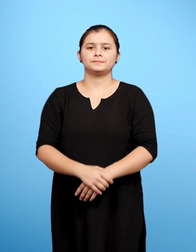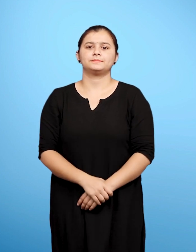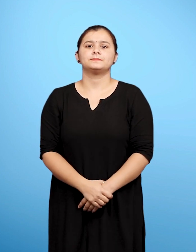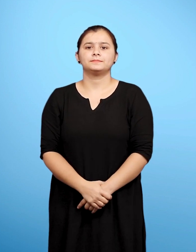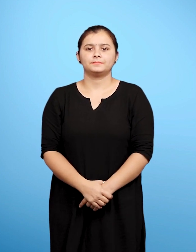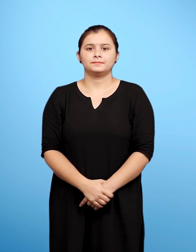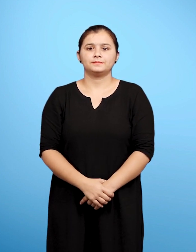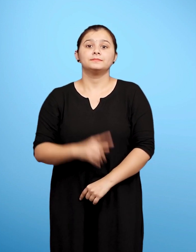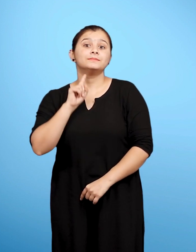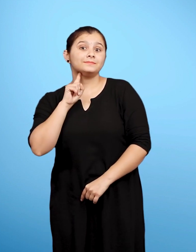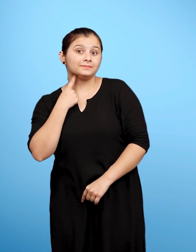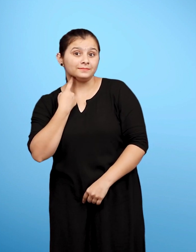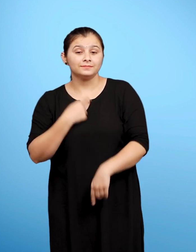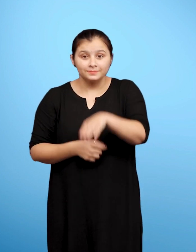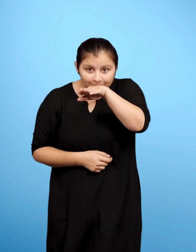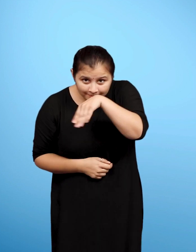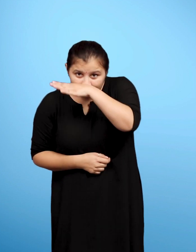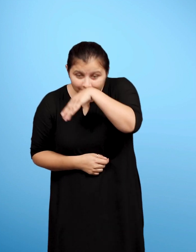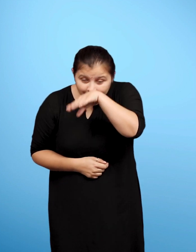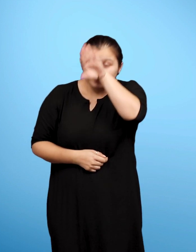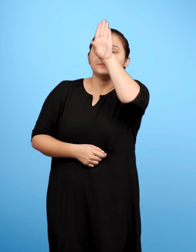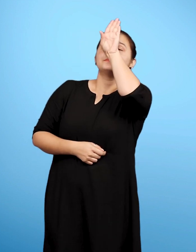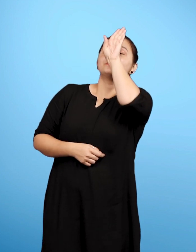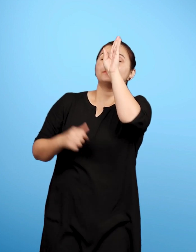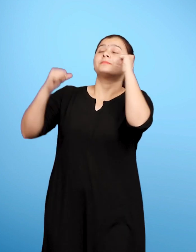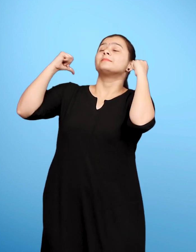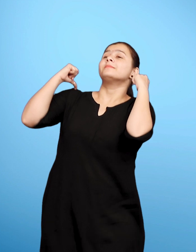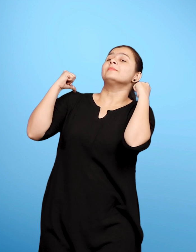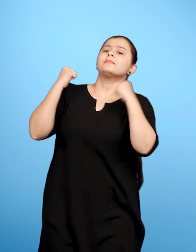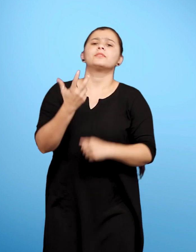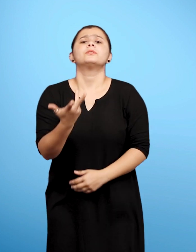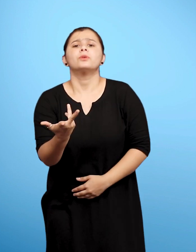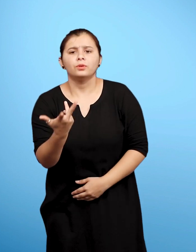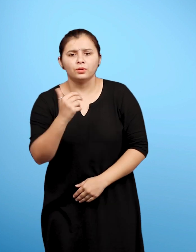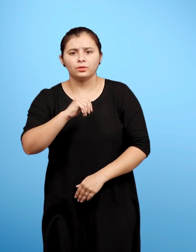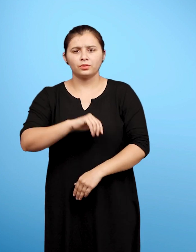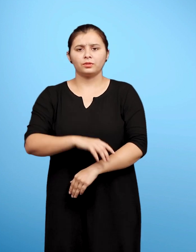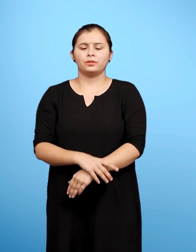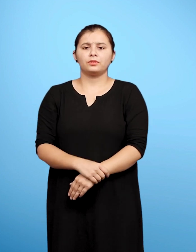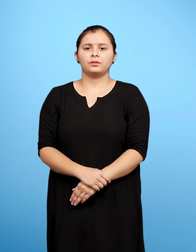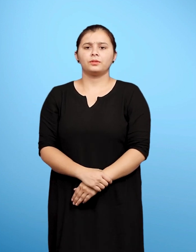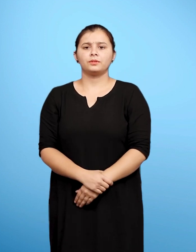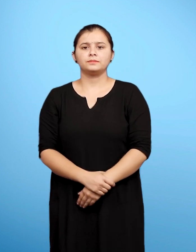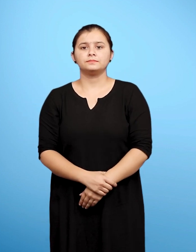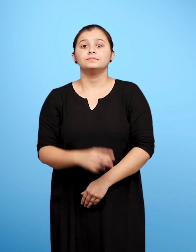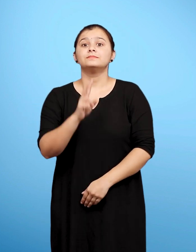क हाथी सूंड उठाकर किसलिए बैठा ख